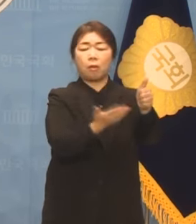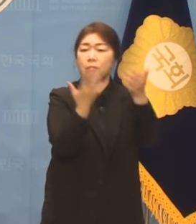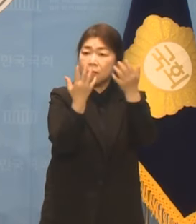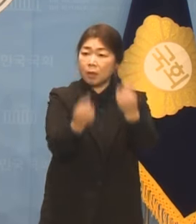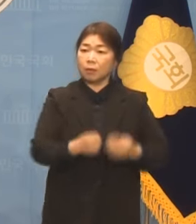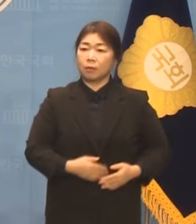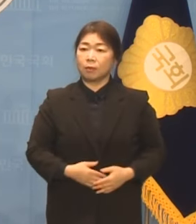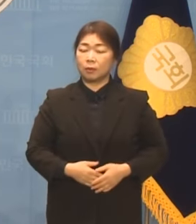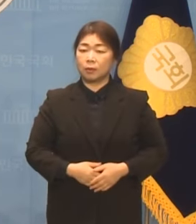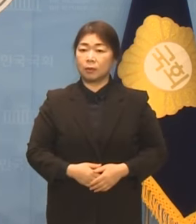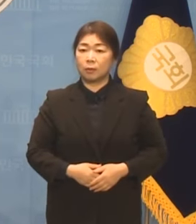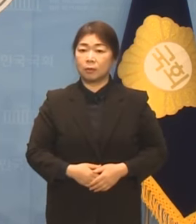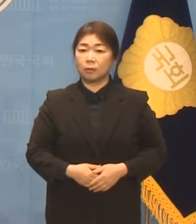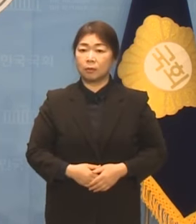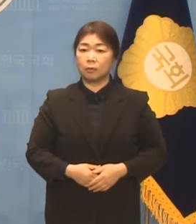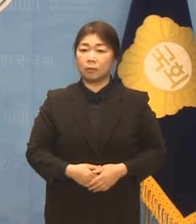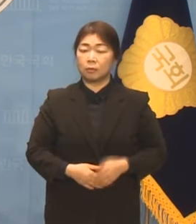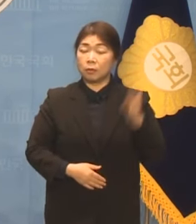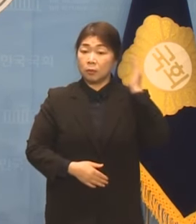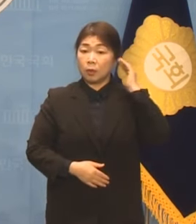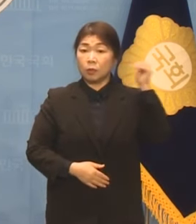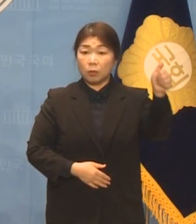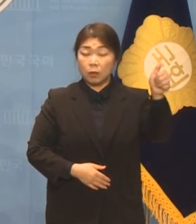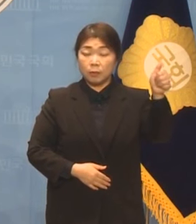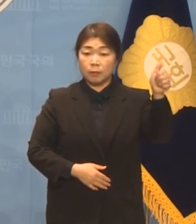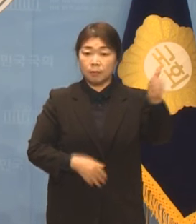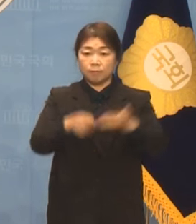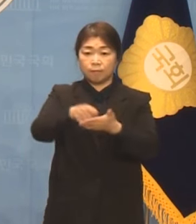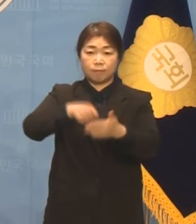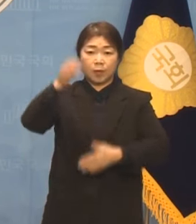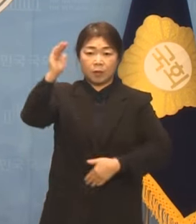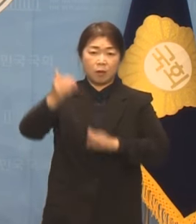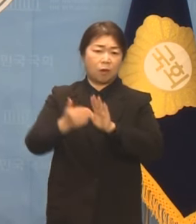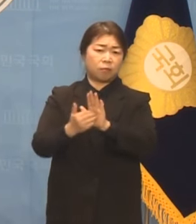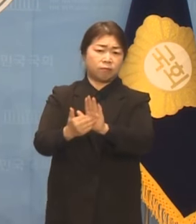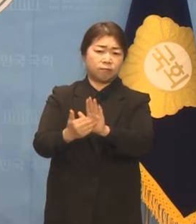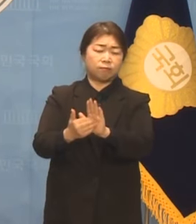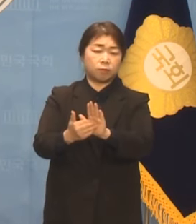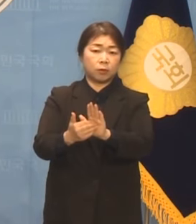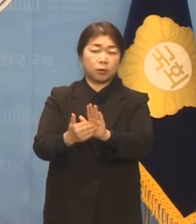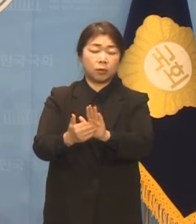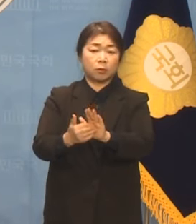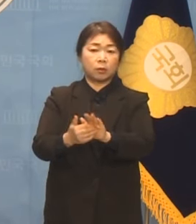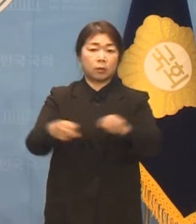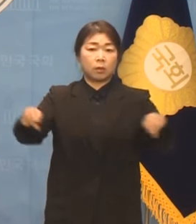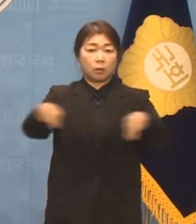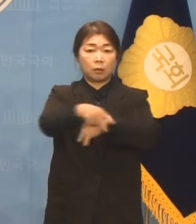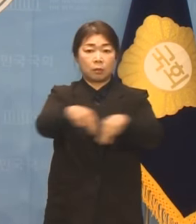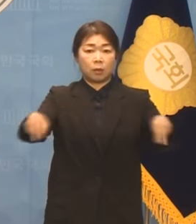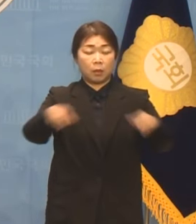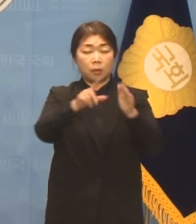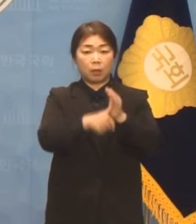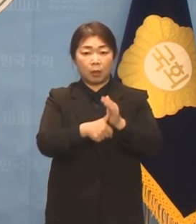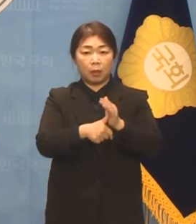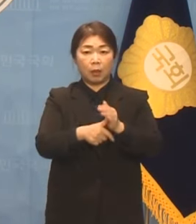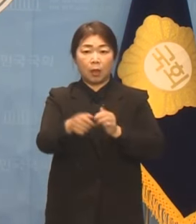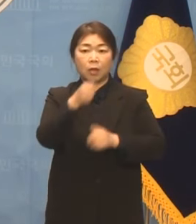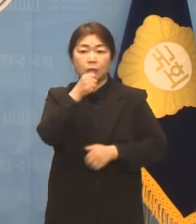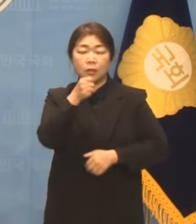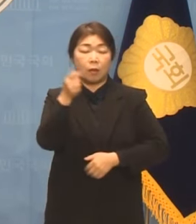따름입니다. 대통령이 기자회견을 거부한 지 무려 1년도 훌쩍 넘었습니다.